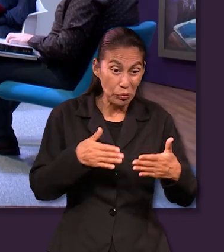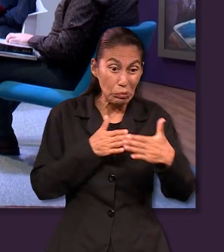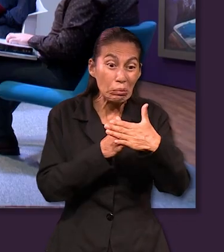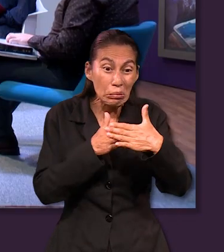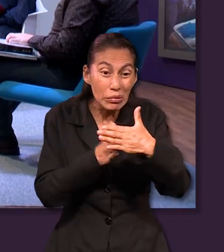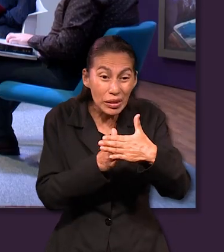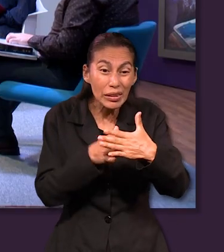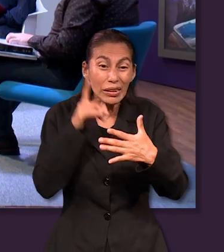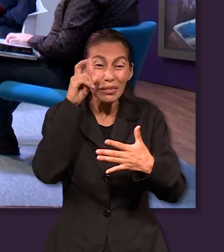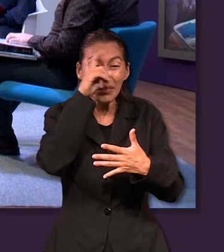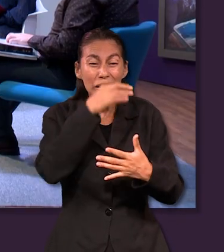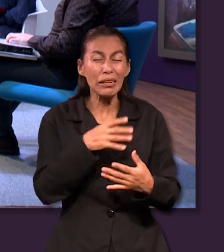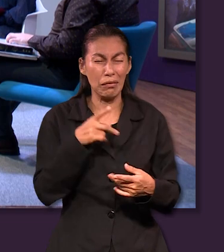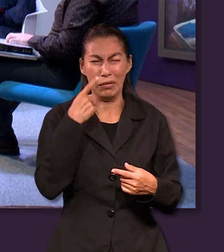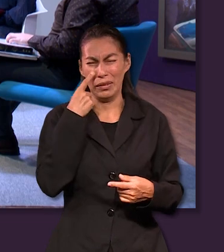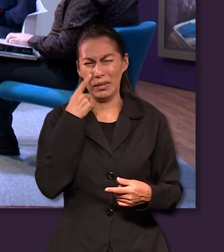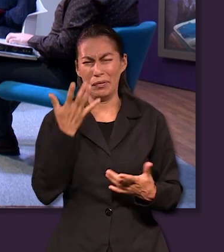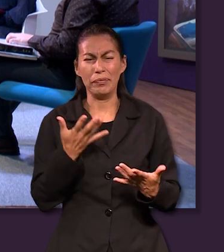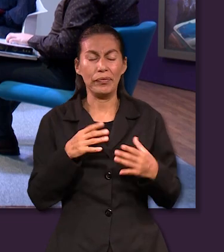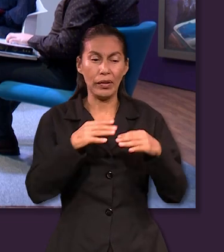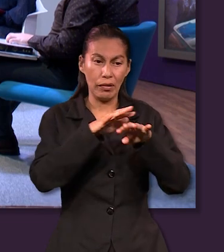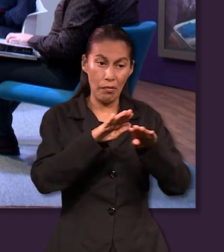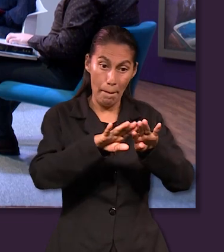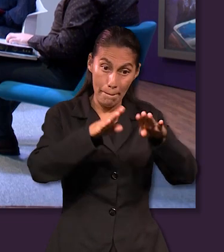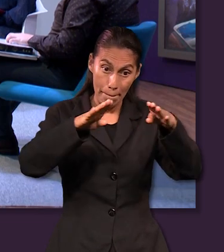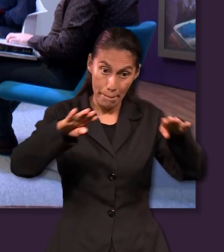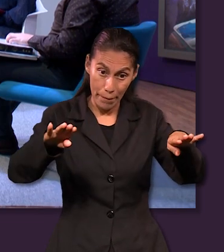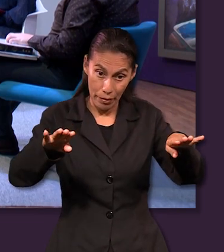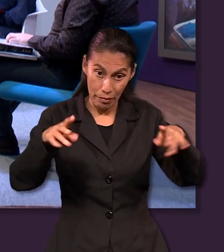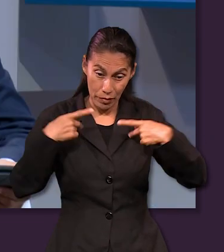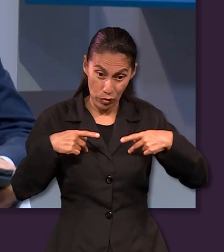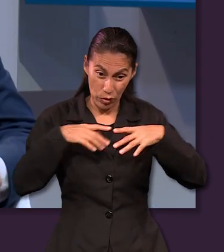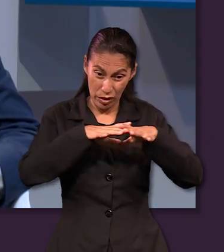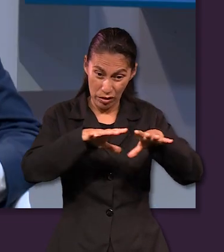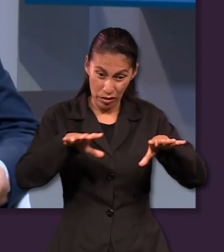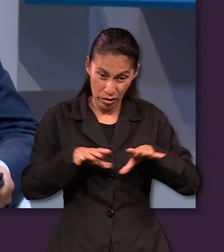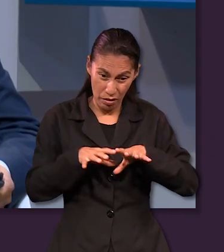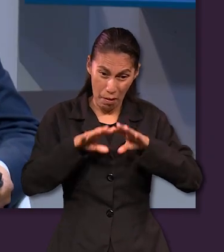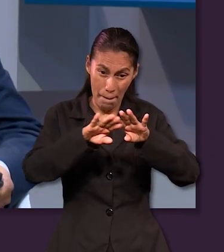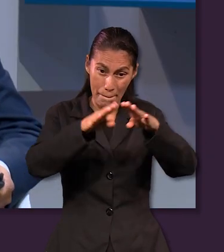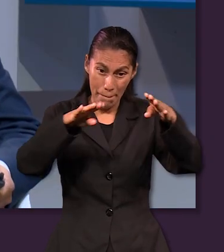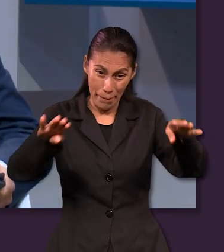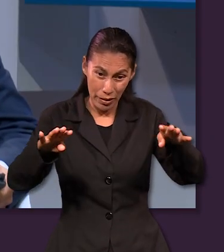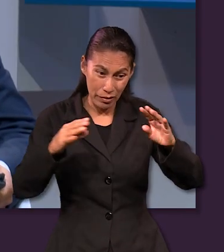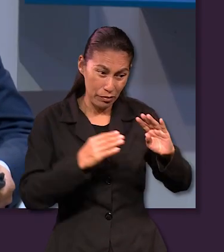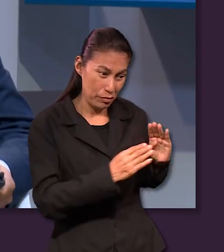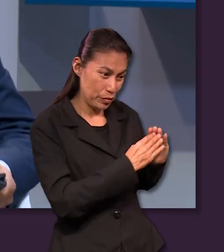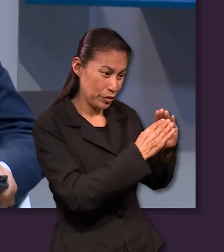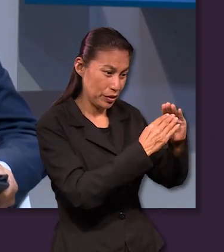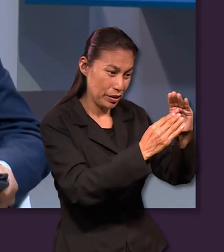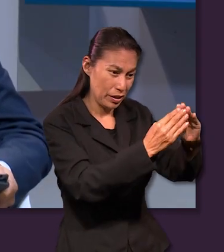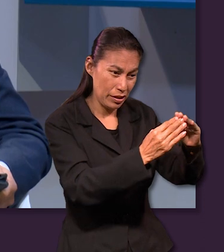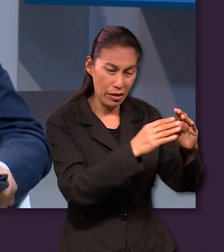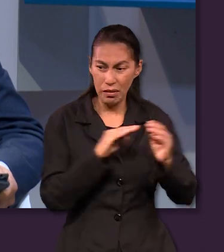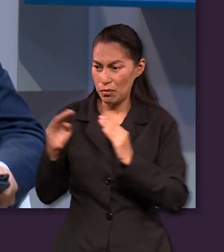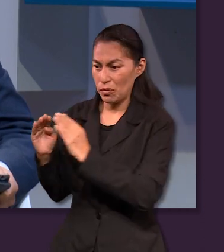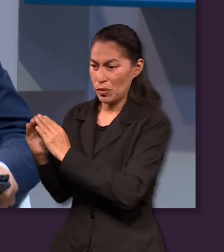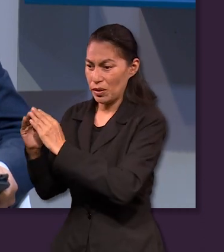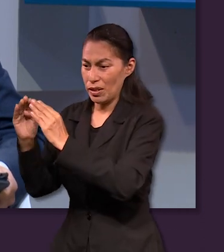Un callejón sin salida. ¿Qué opinan? Imagínense, por un lado está el mar enfrente, al